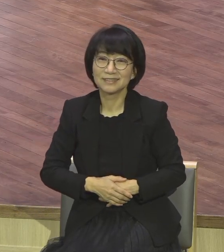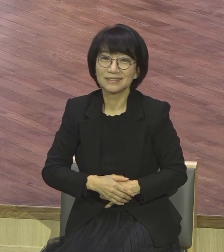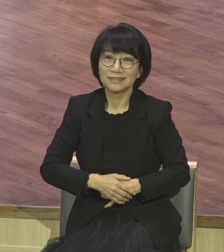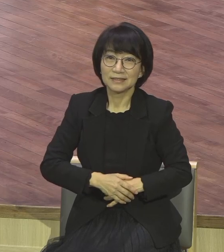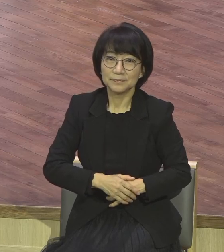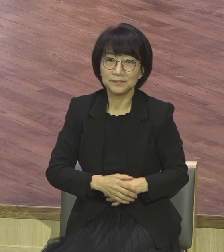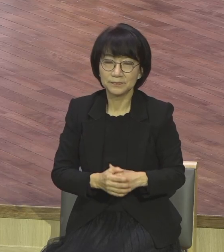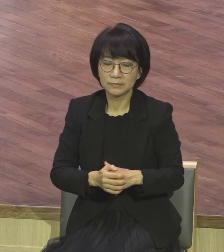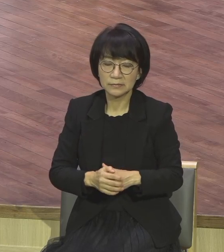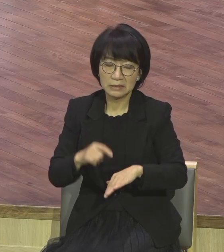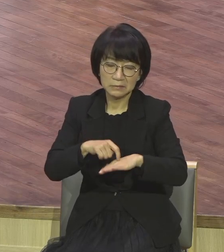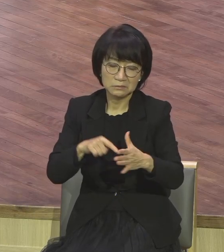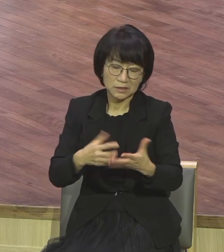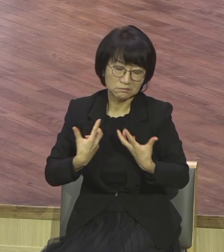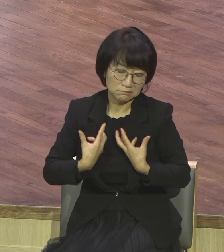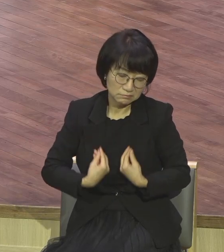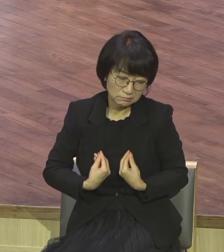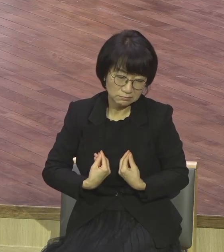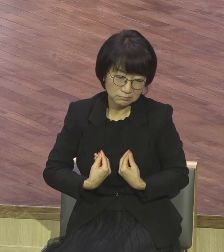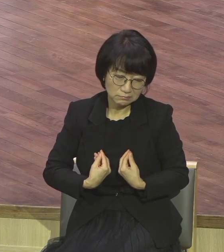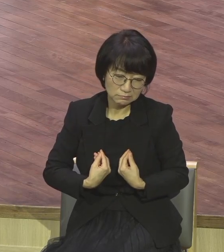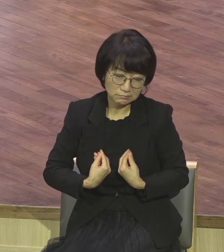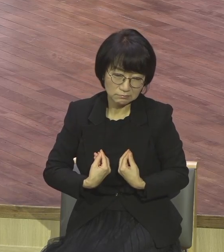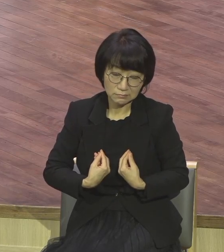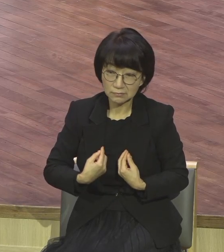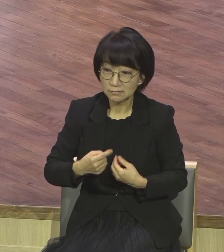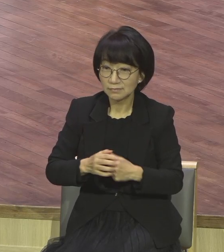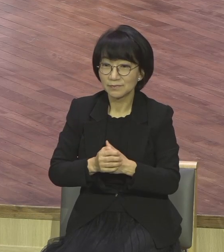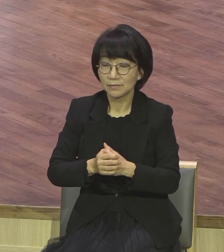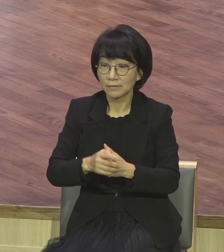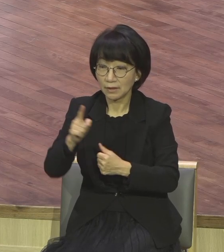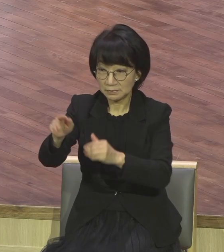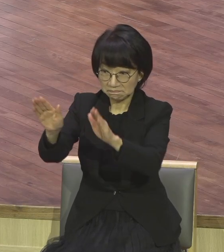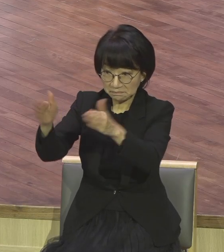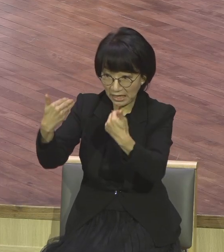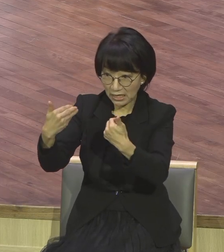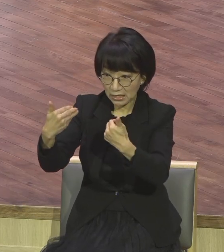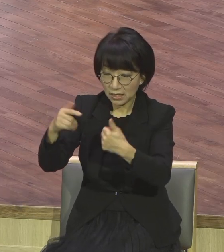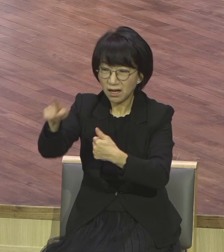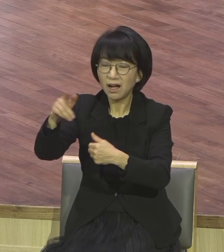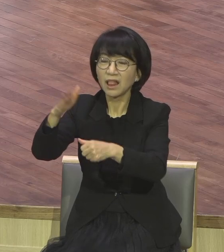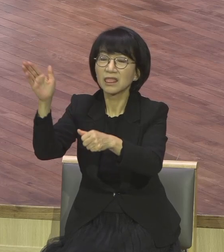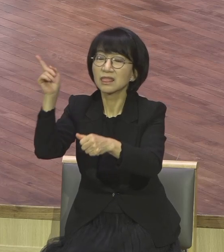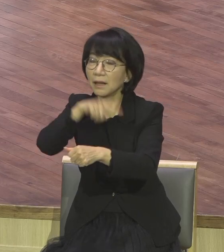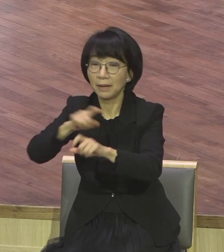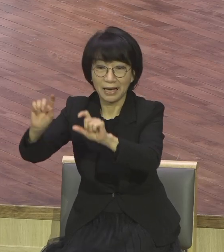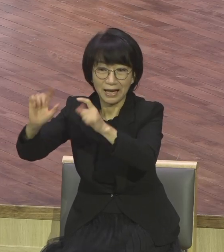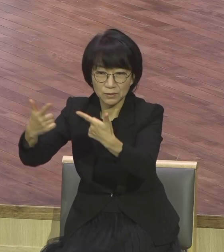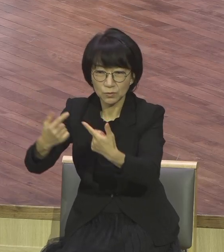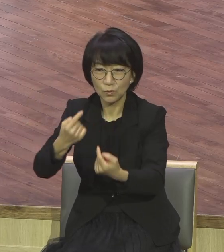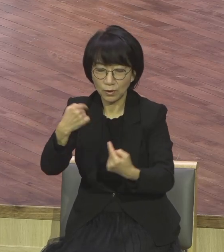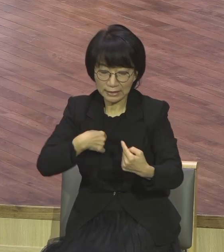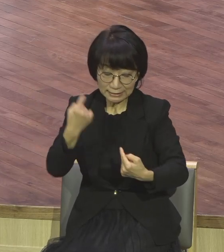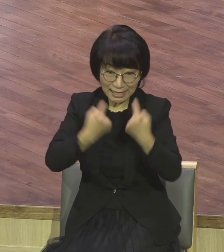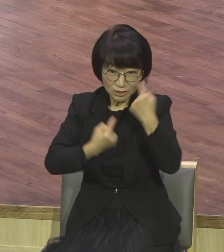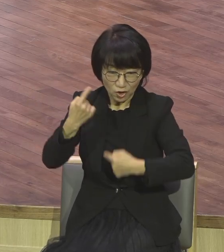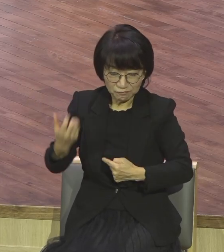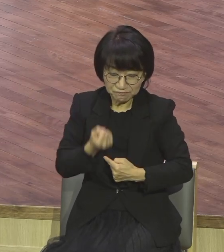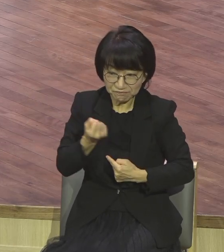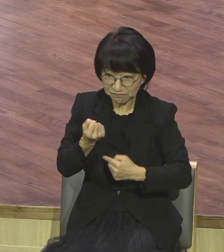시험 들어. 아 이 부분에 저 사람이 잘못해서 가느라 내 자신에게 이런 상처가 있어서 계속 사단이 이 부분을 건드려서